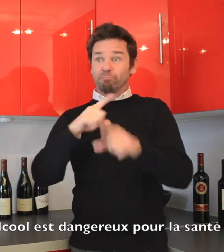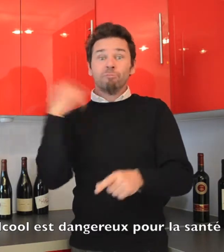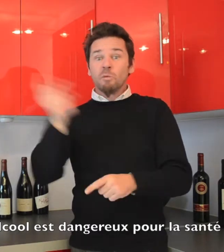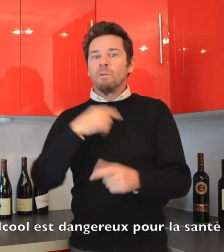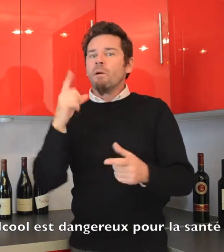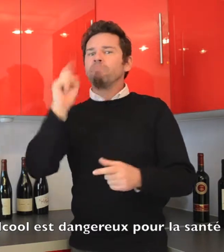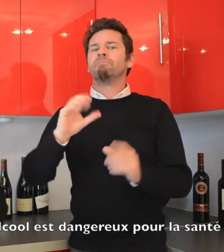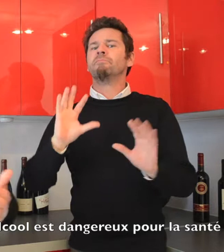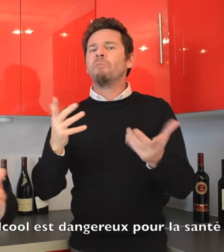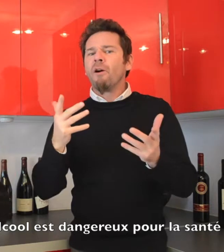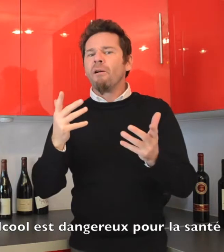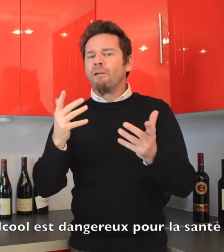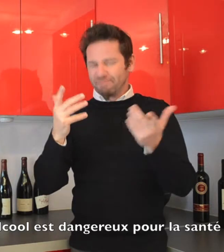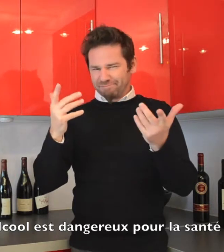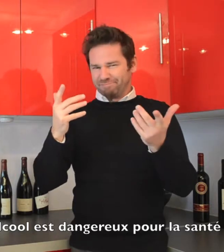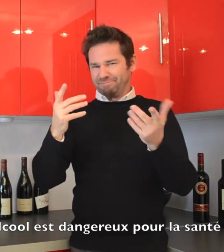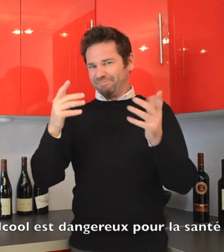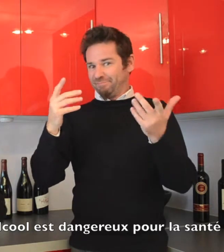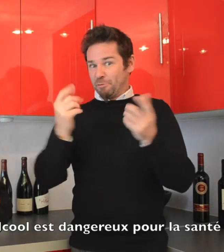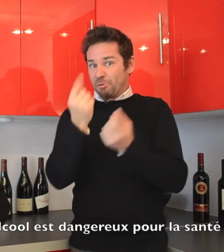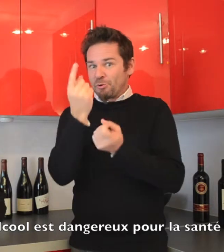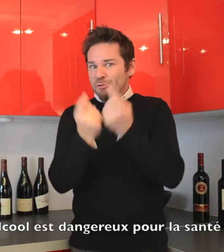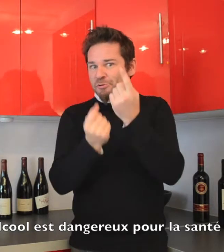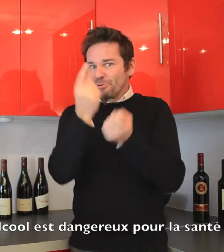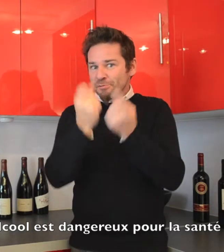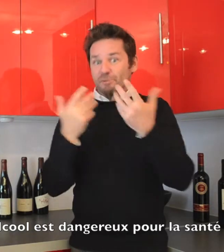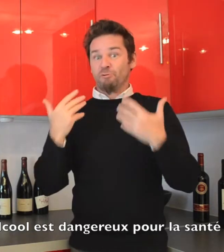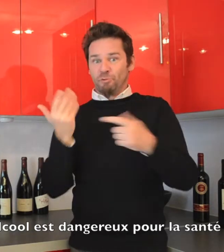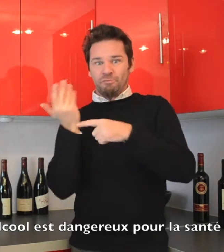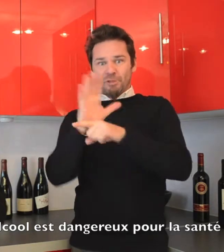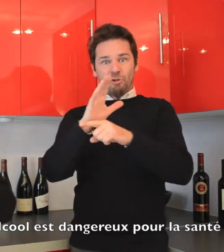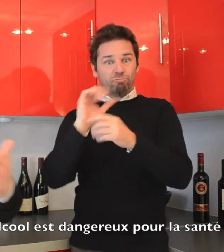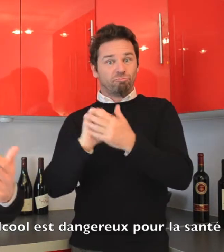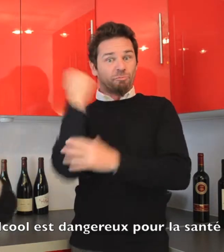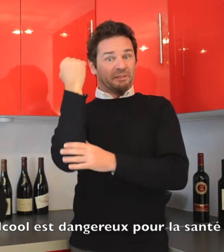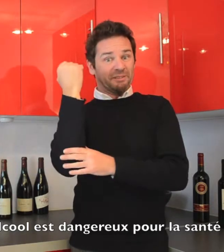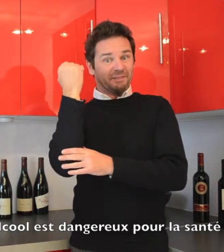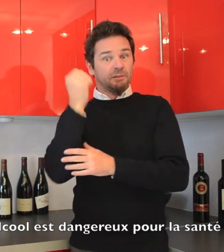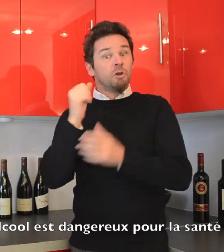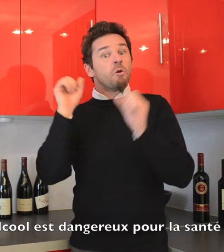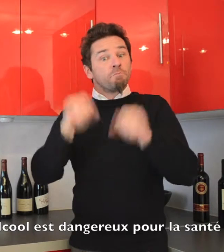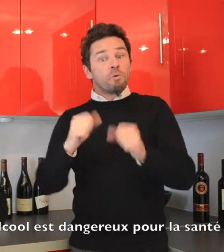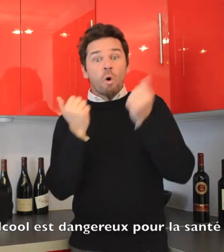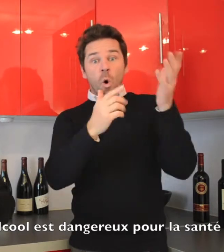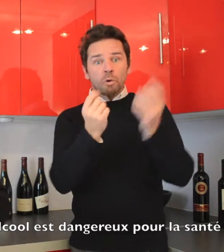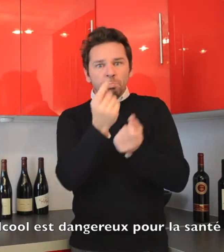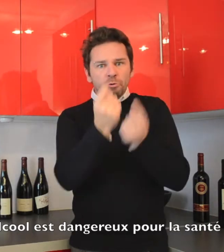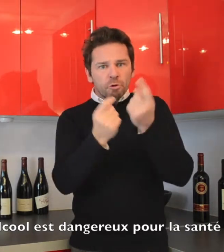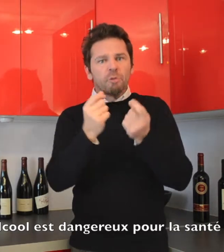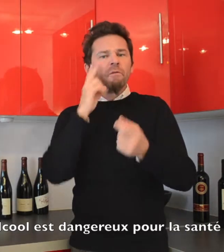Donc on va vous présenter un champagne aujourd'hui. Ça aurait pu être d'autres bulles, d'autres mains mousseux parce qu'on